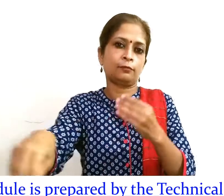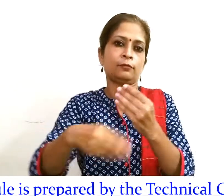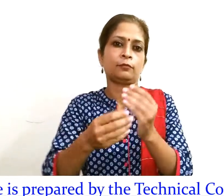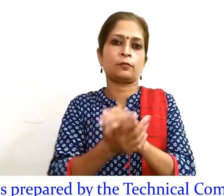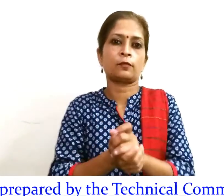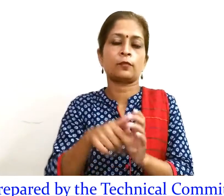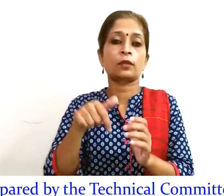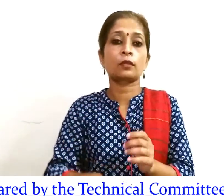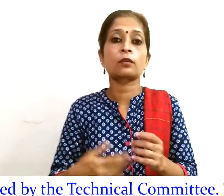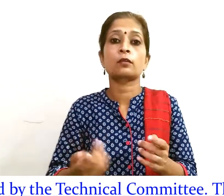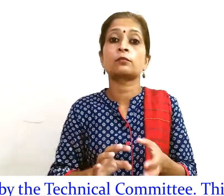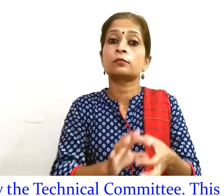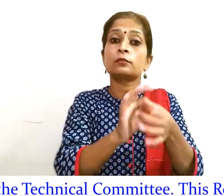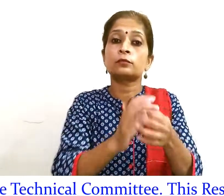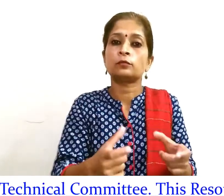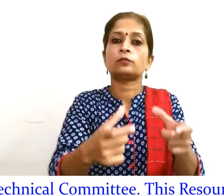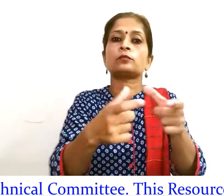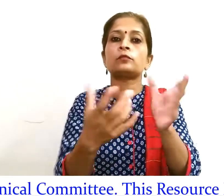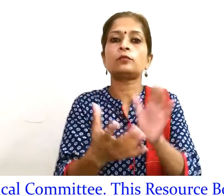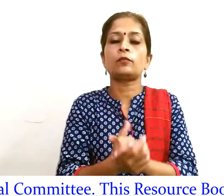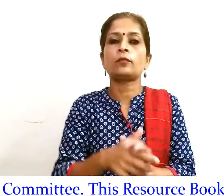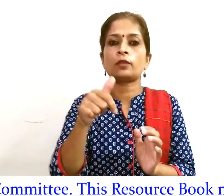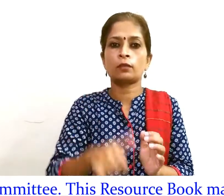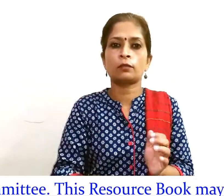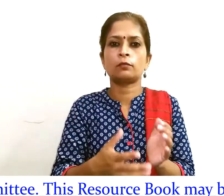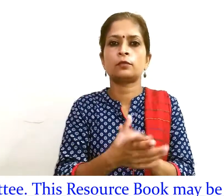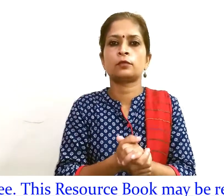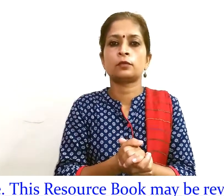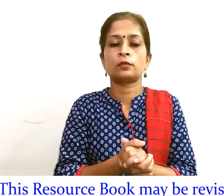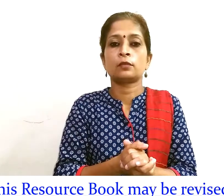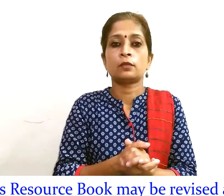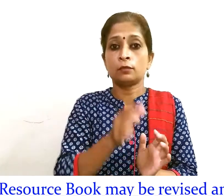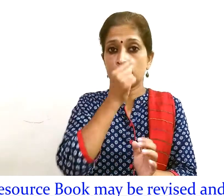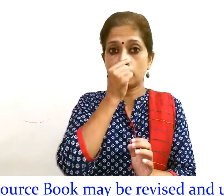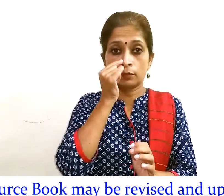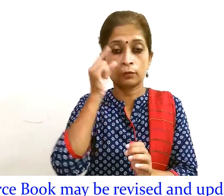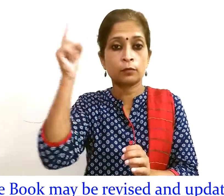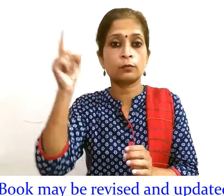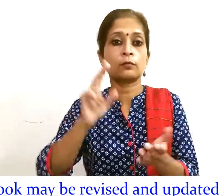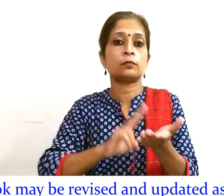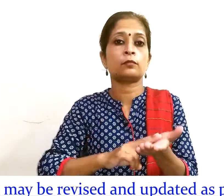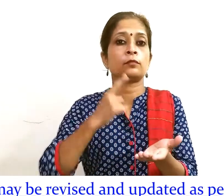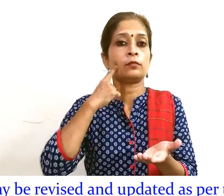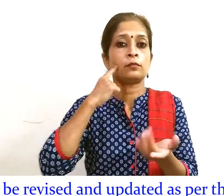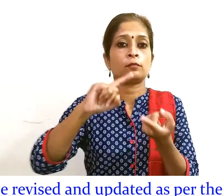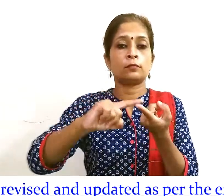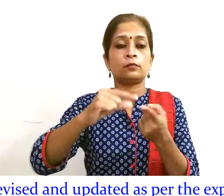समन्वयन संस्थाएं राष्ट्रिय बहुत दिव्यांग्चन सशक्तिकर्ण संस्थान दिव्यांग्चन